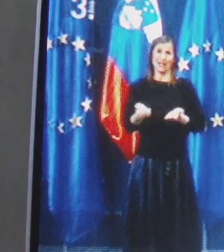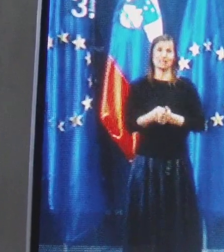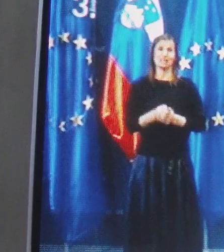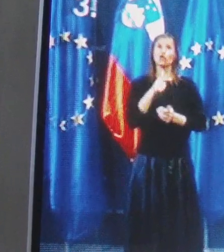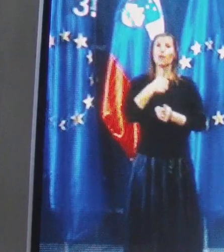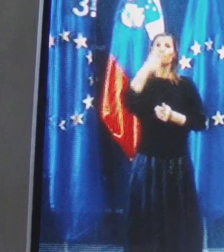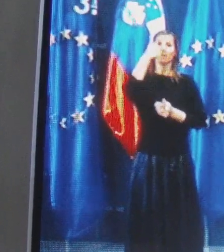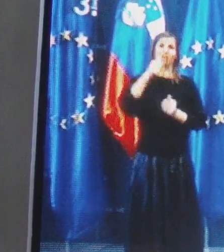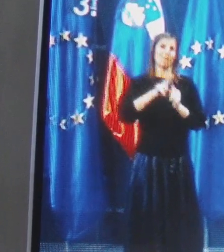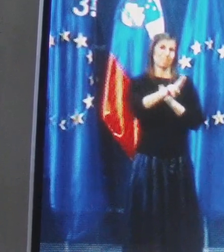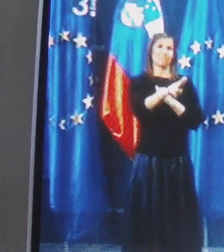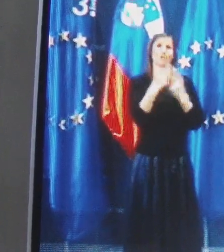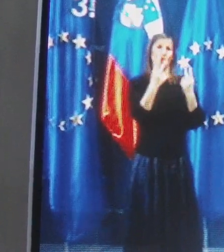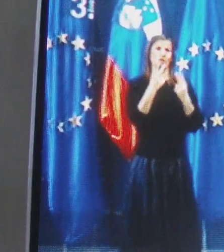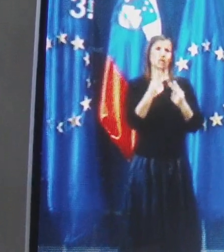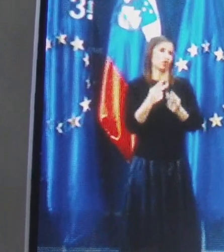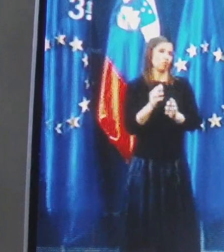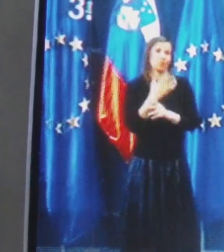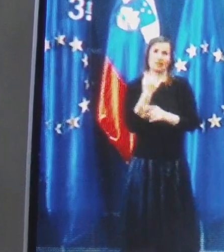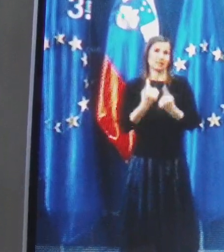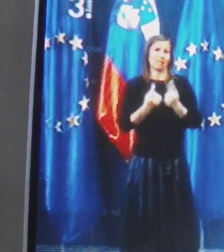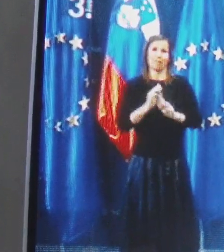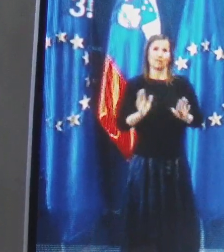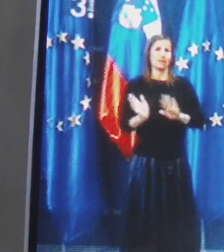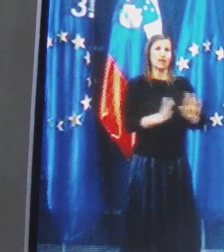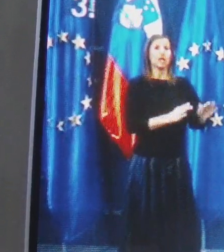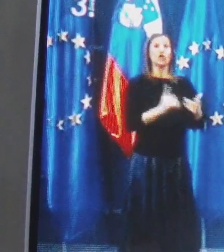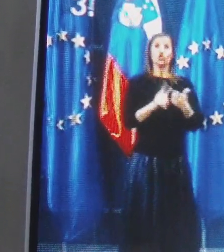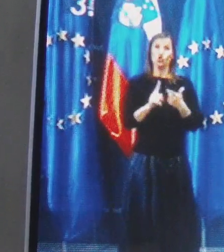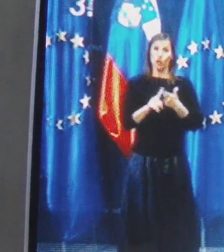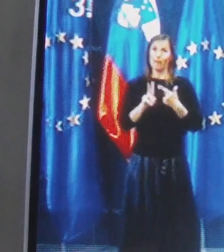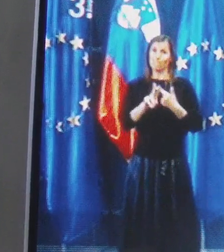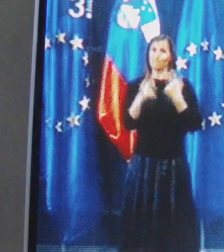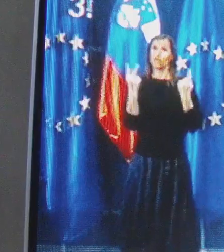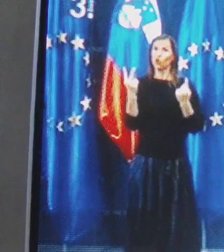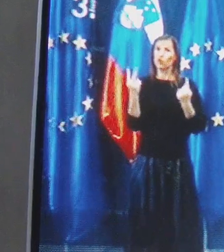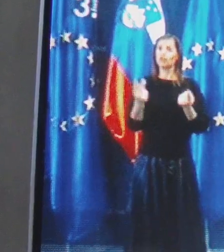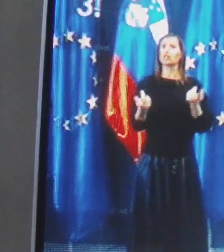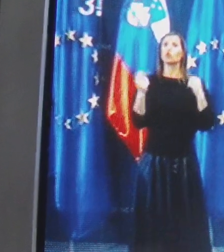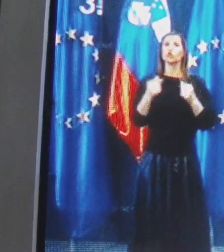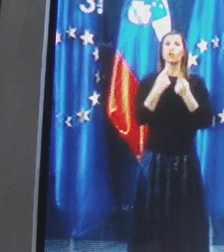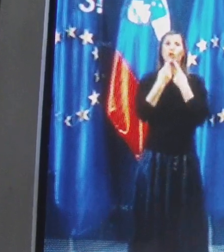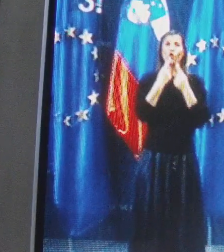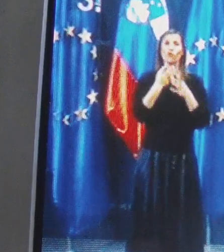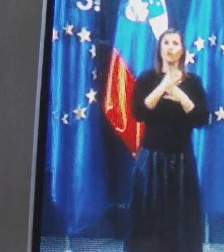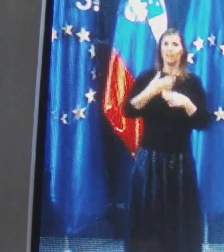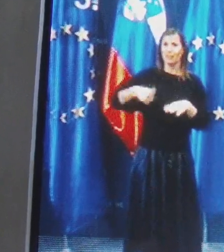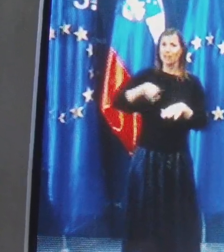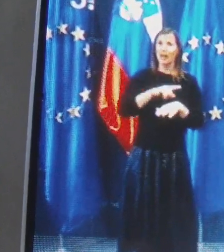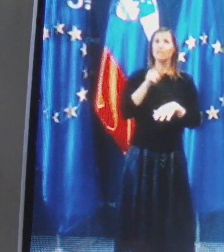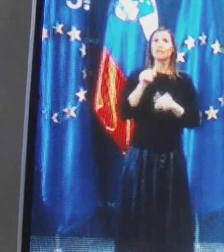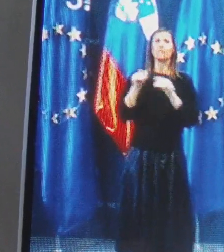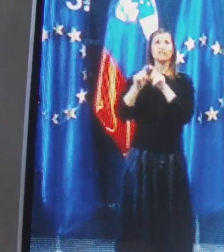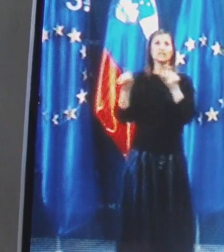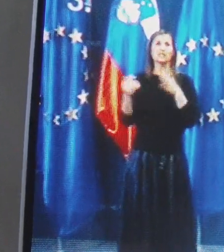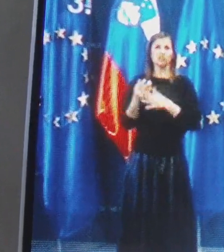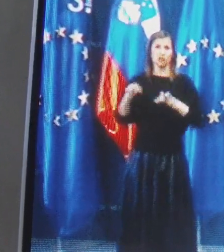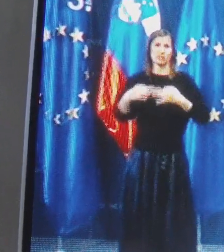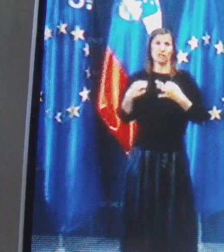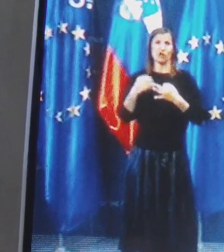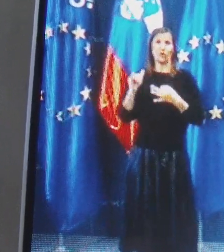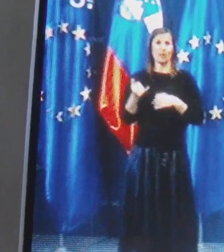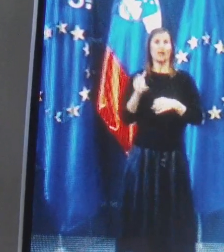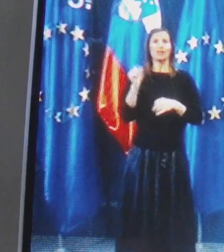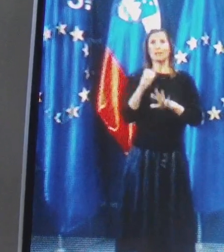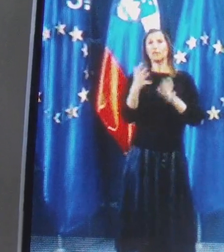prioriteta in tukaj ni nobene debate. Druga prioriteta oziroma dogovor med nami in Ministros na zdravje je pa tak, da